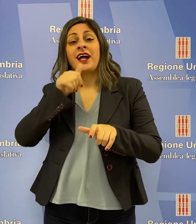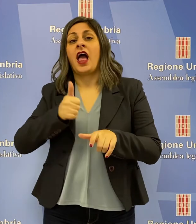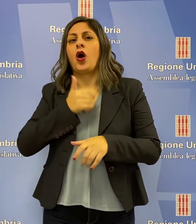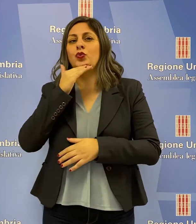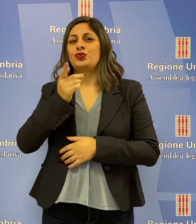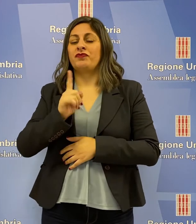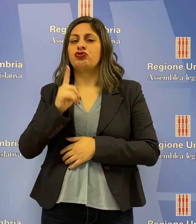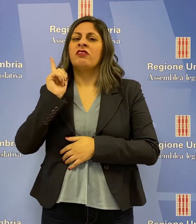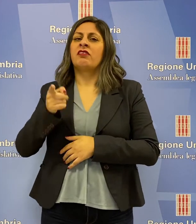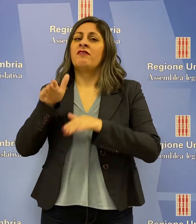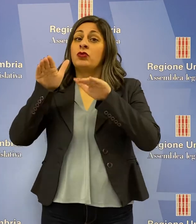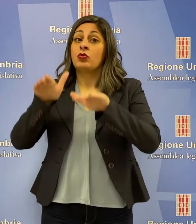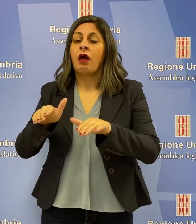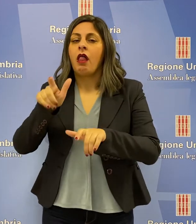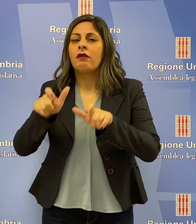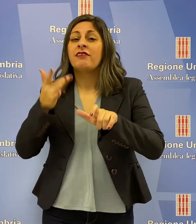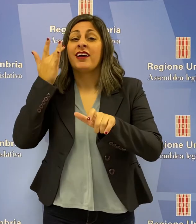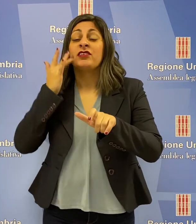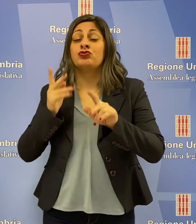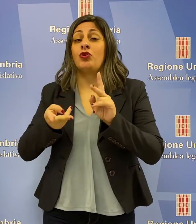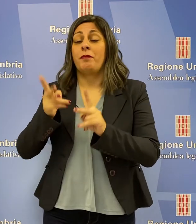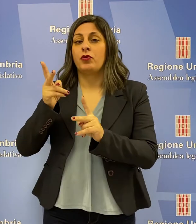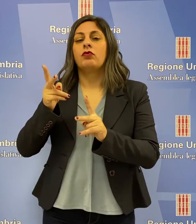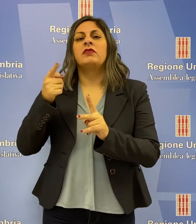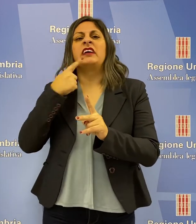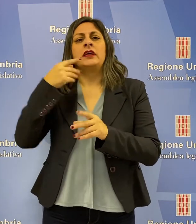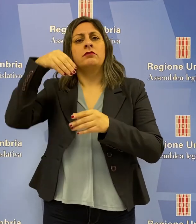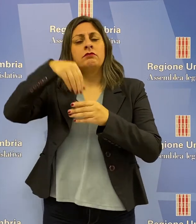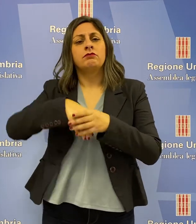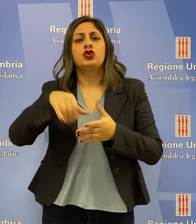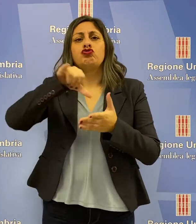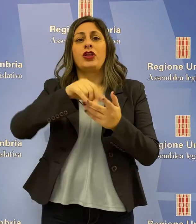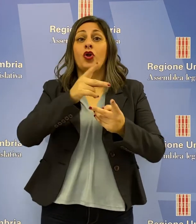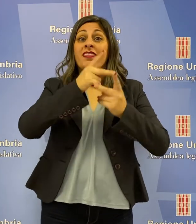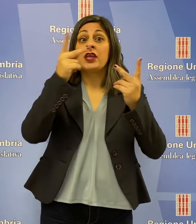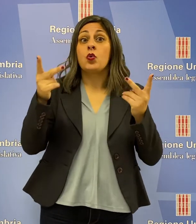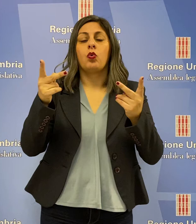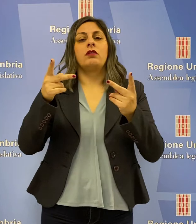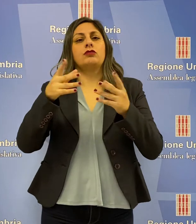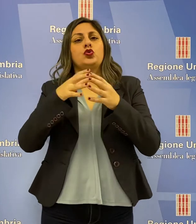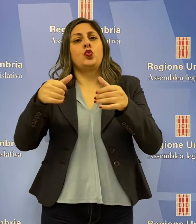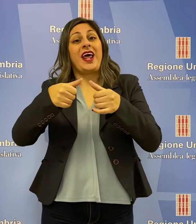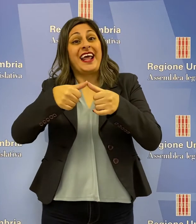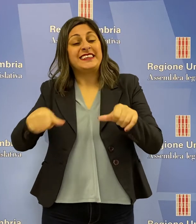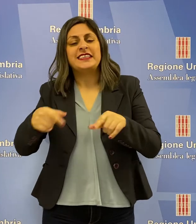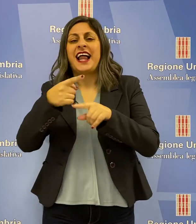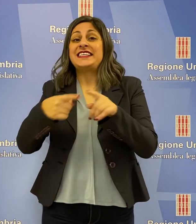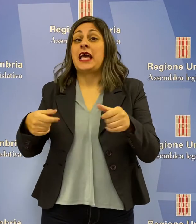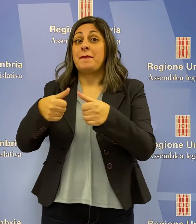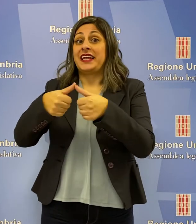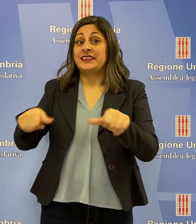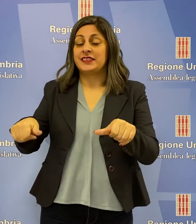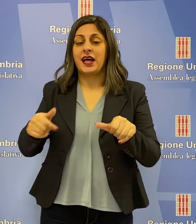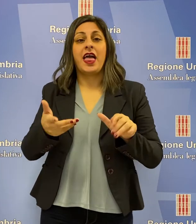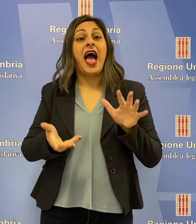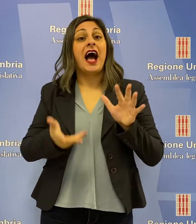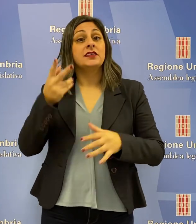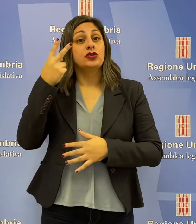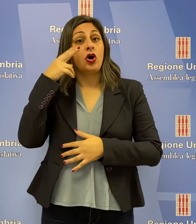autosufficienti e maggiormente a rischio ospiti di centri diurni, strutture residenziali e semiresidenziali. L'assessore Luca Coletto